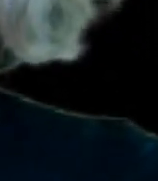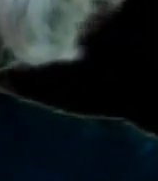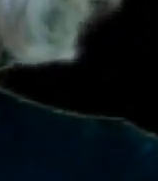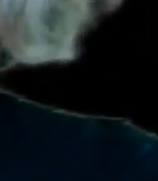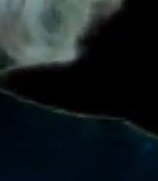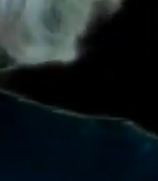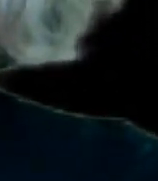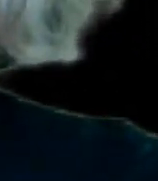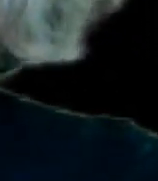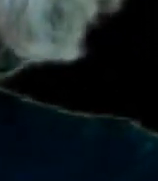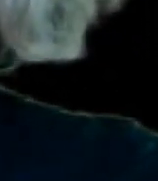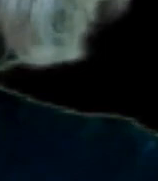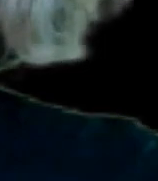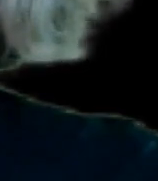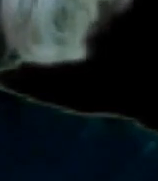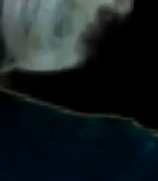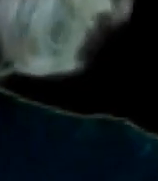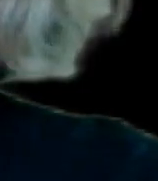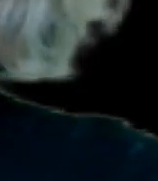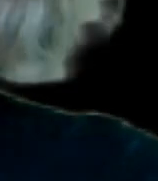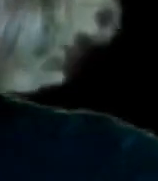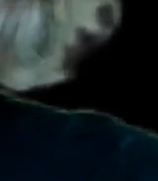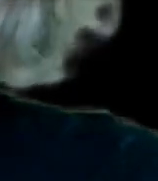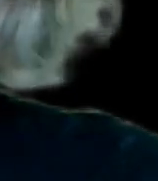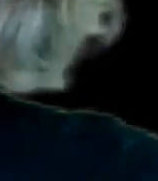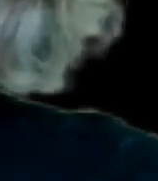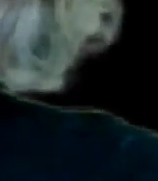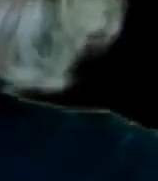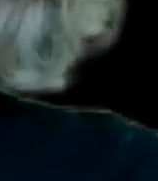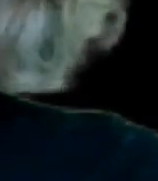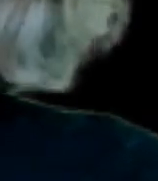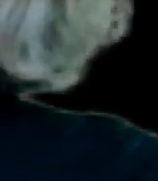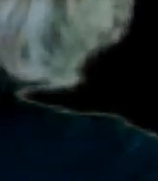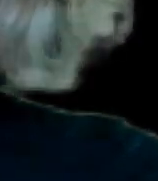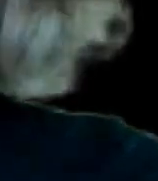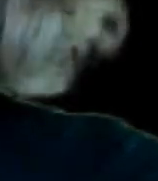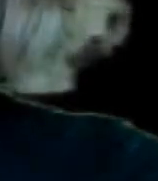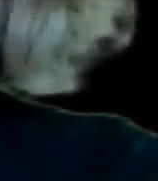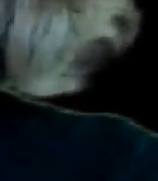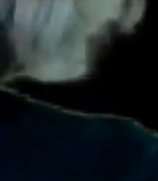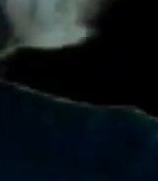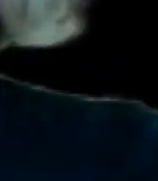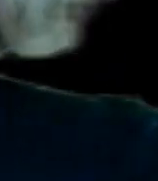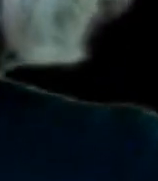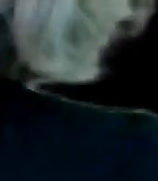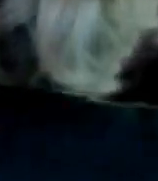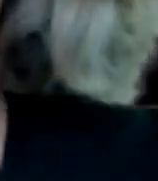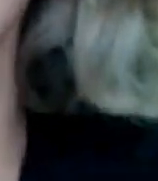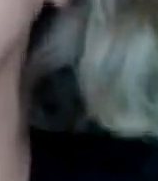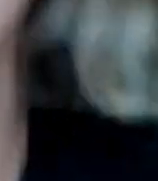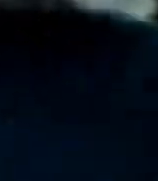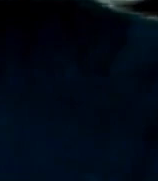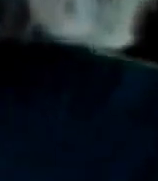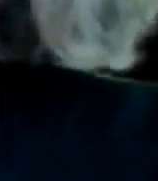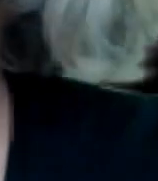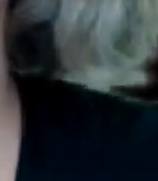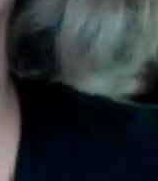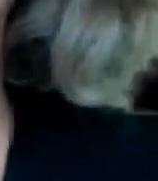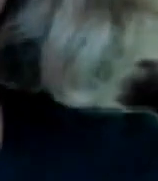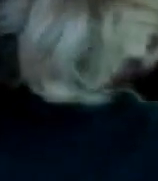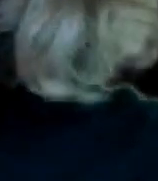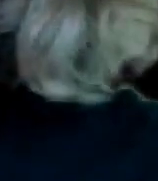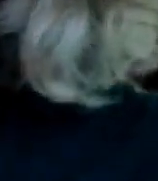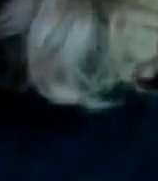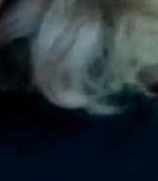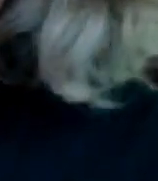encargada de ahí Yo envié mi currículum Como es Y yo no mentir No, pero sabes que No mentiras